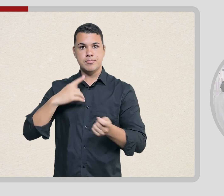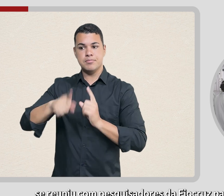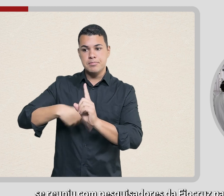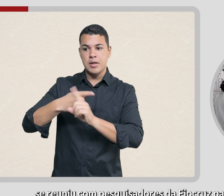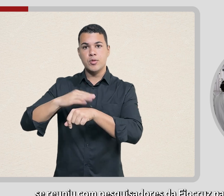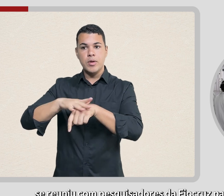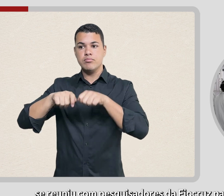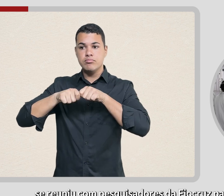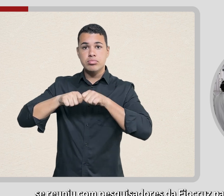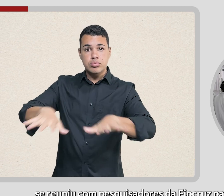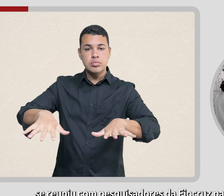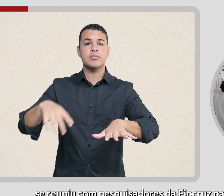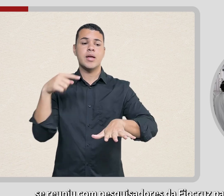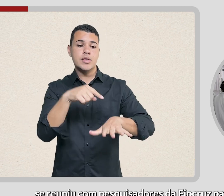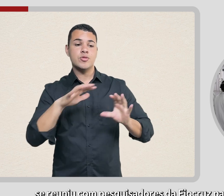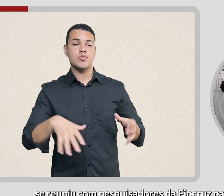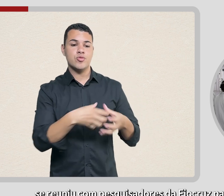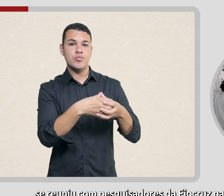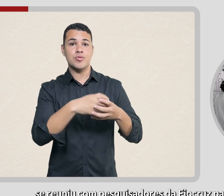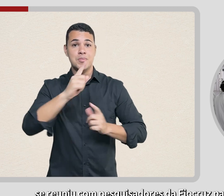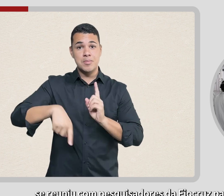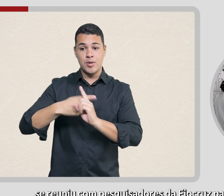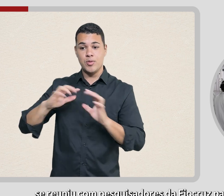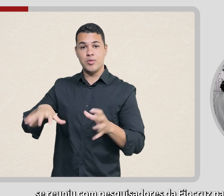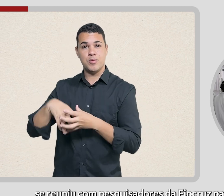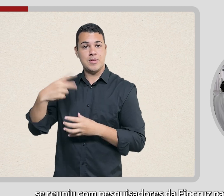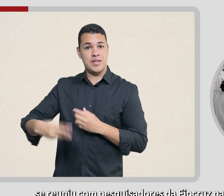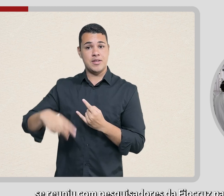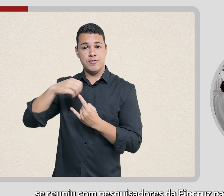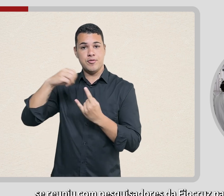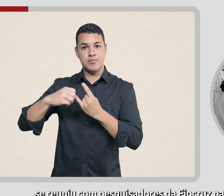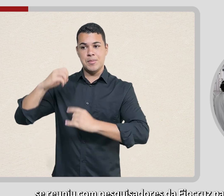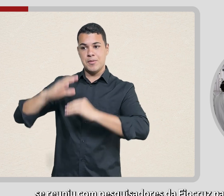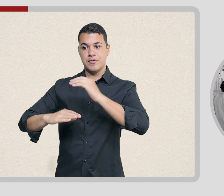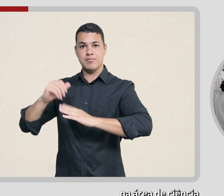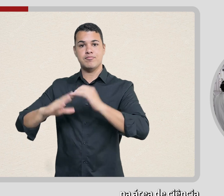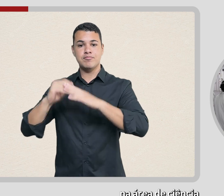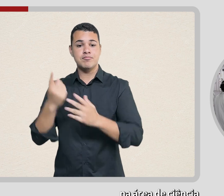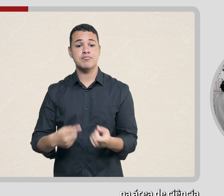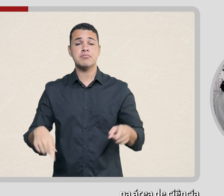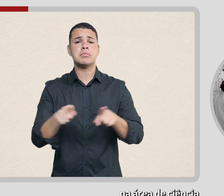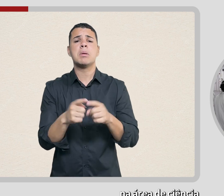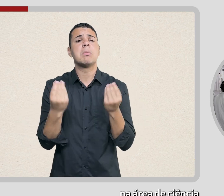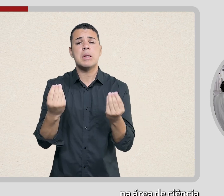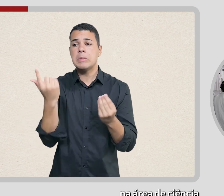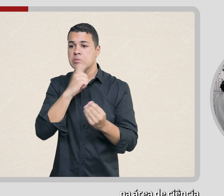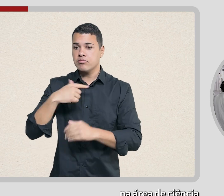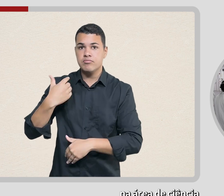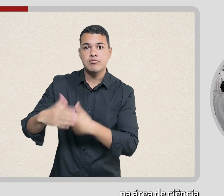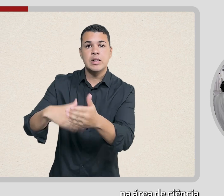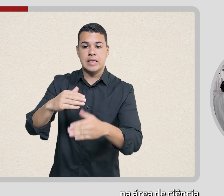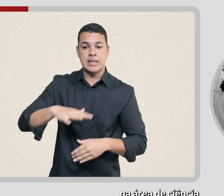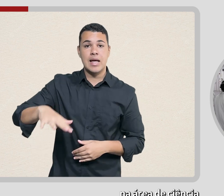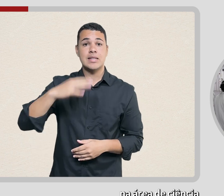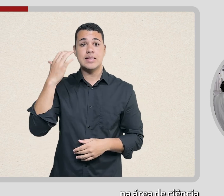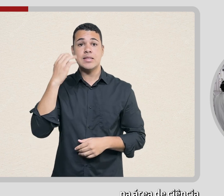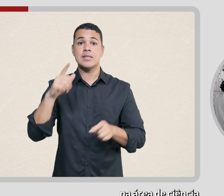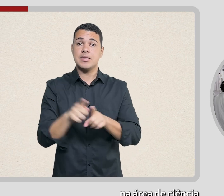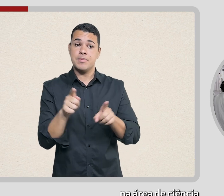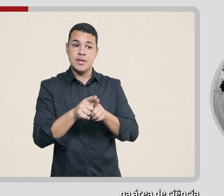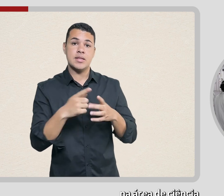se reuniu com pesquisadores da Fiocruz para avançar na cooperação na área de ciência e tecnologia